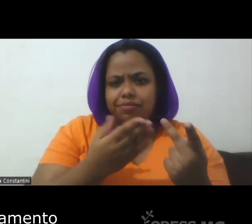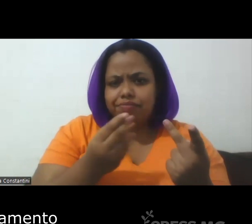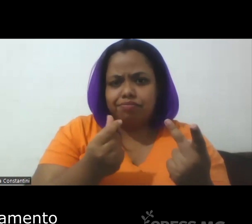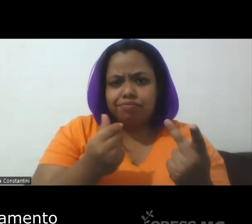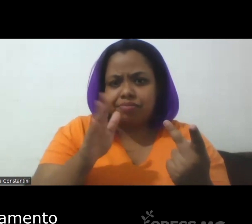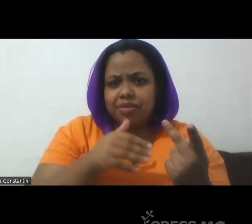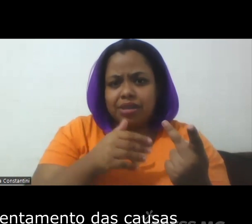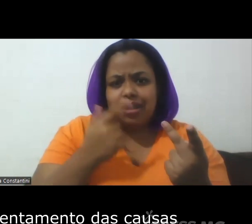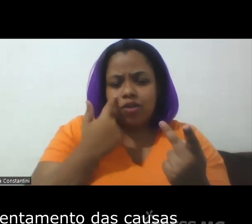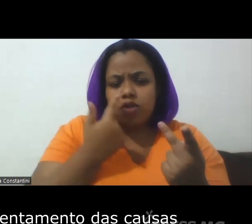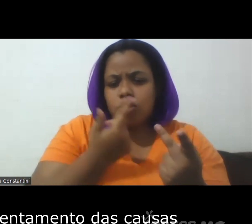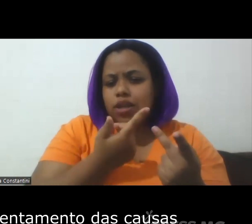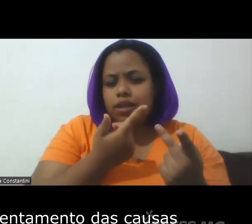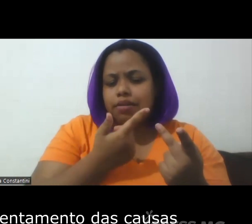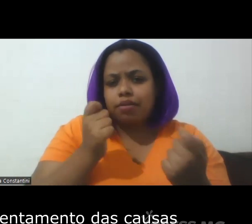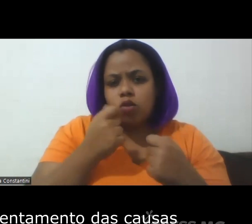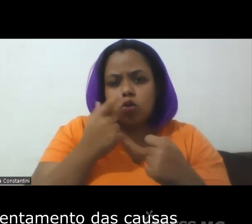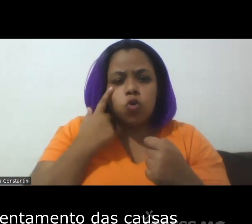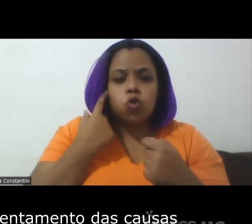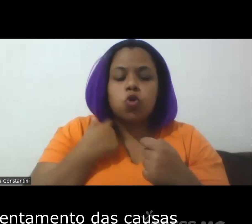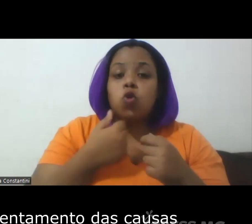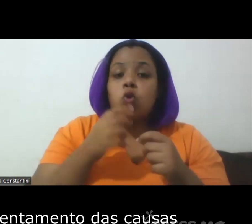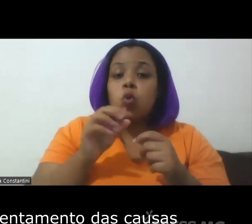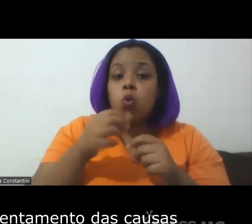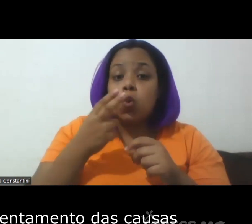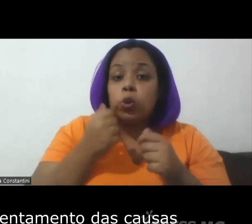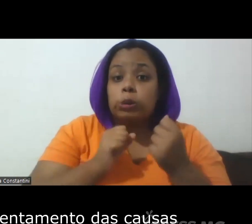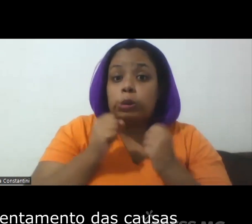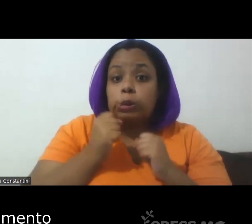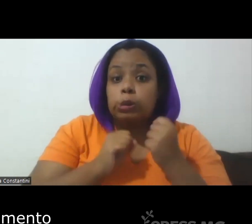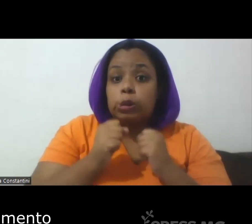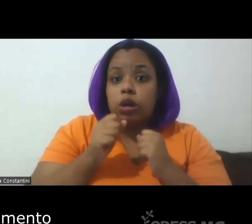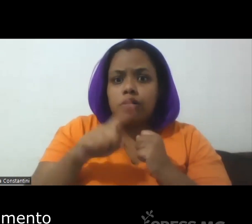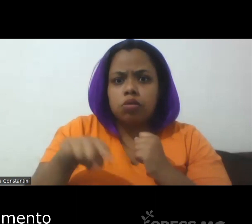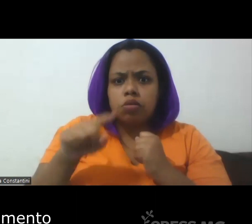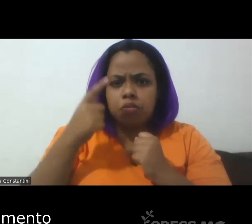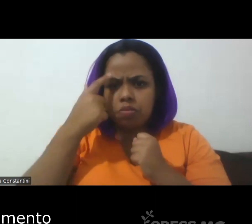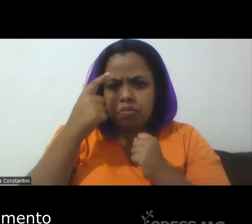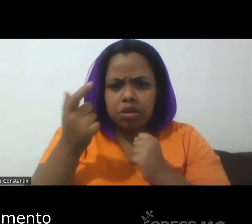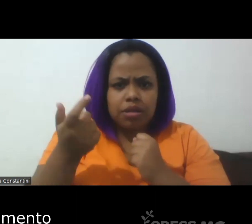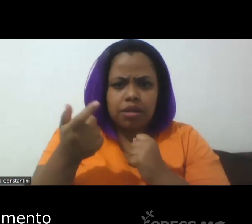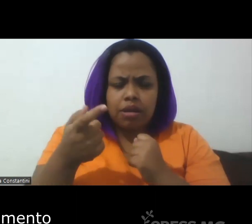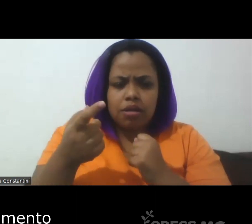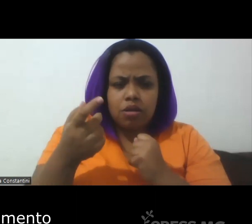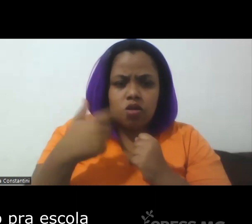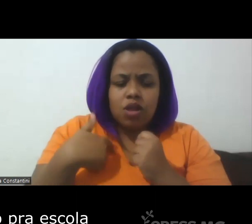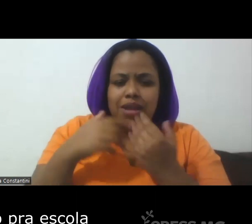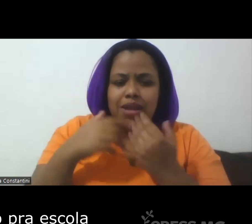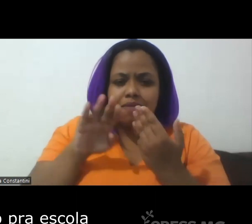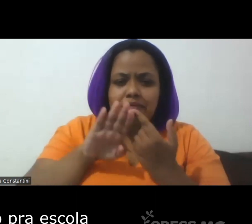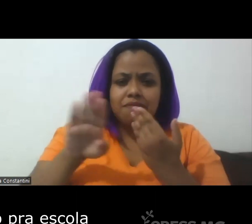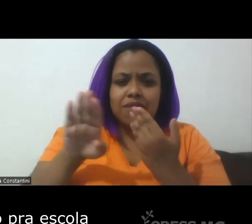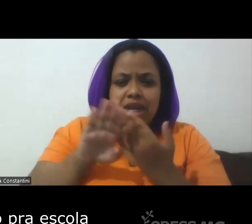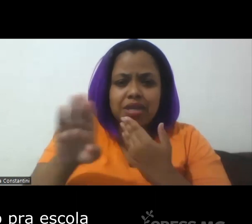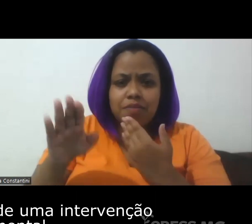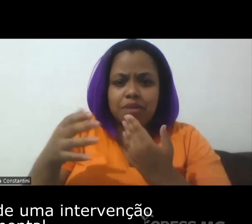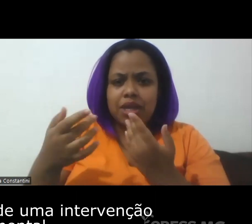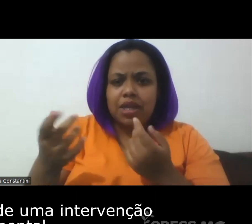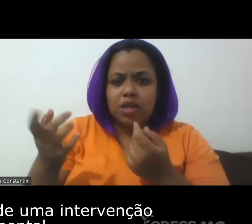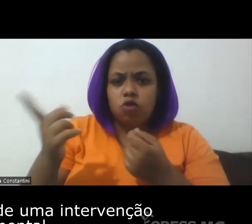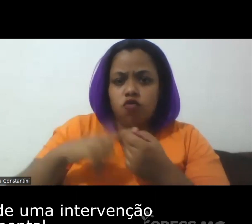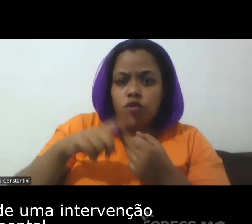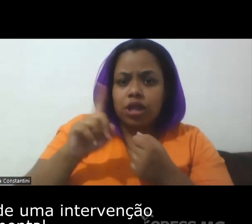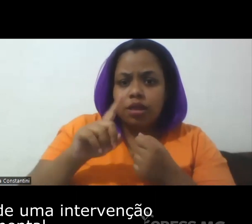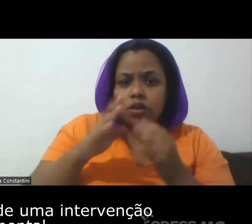enfrentamento ou de expectativa de enfrentamento das causas né do afastamento do não retorno para a escola